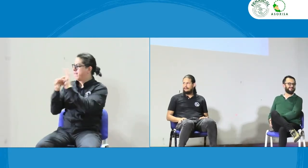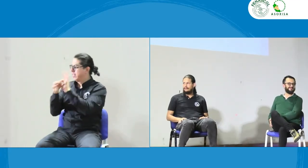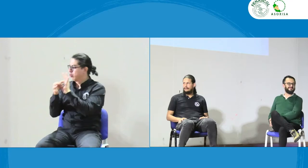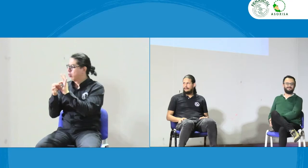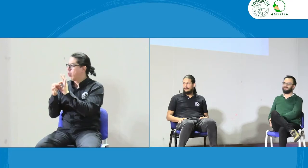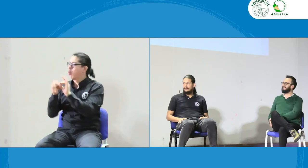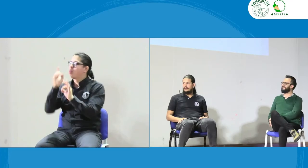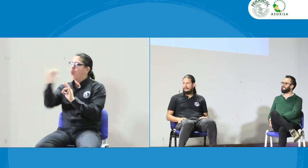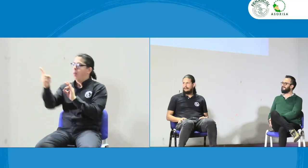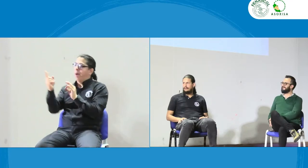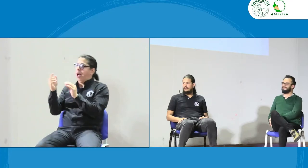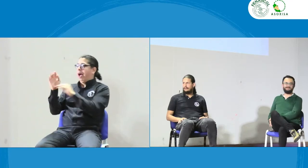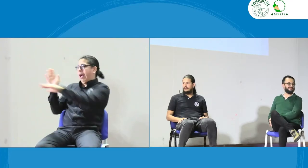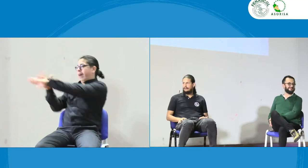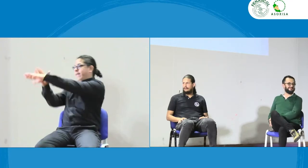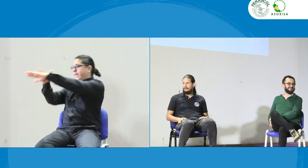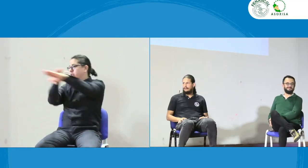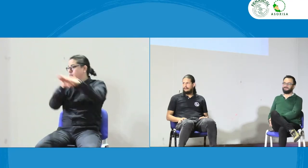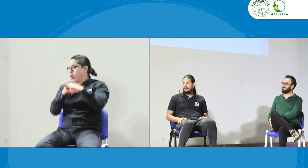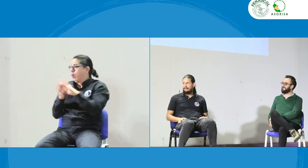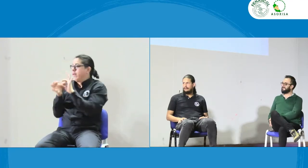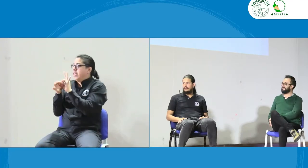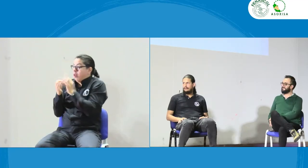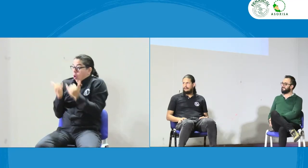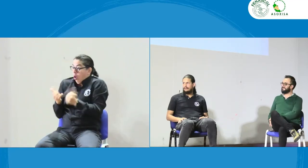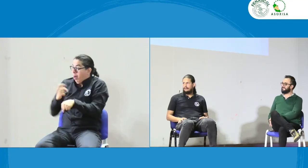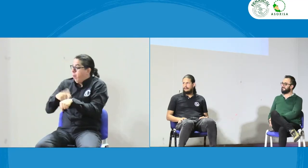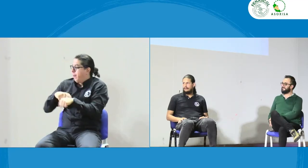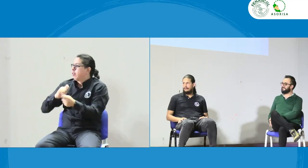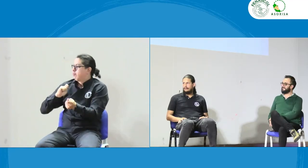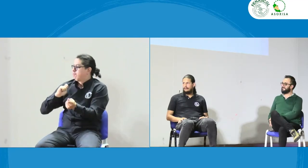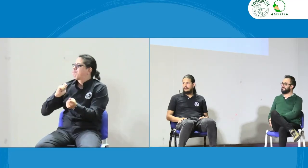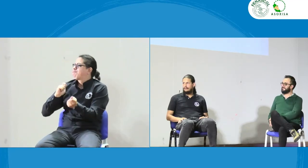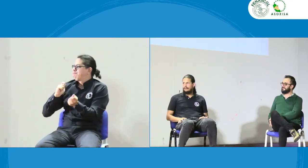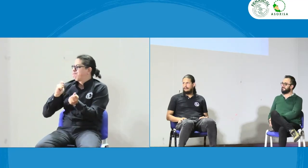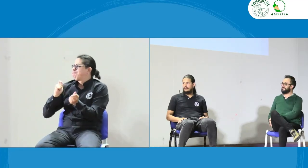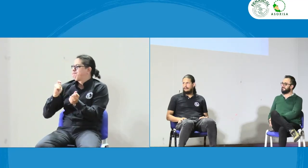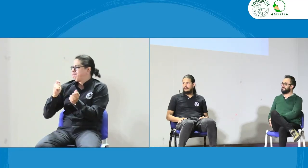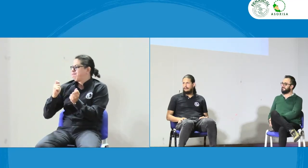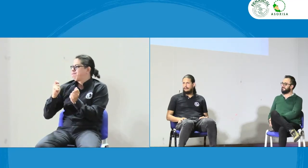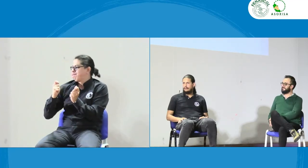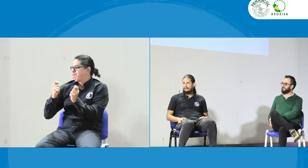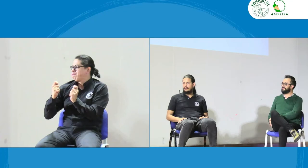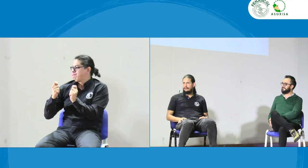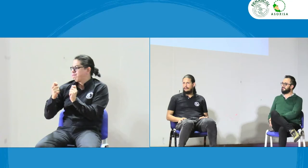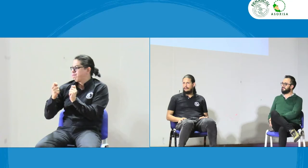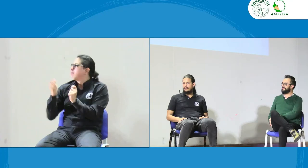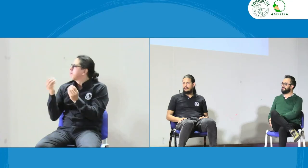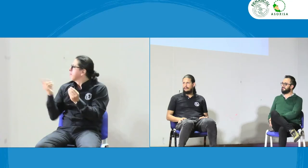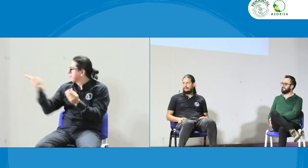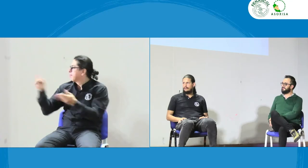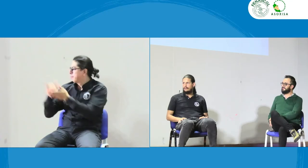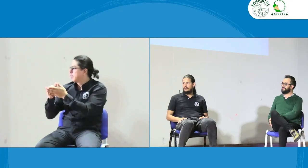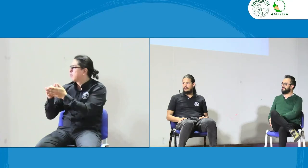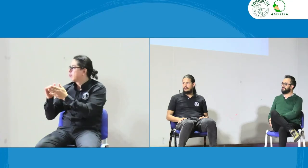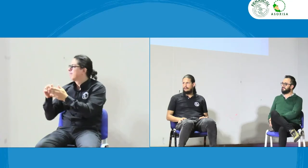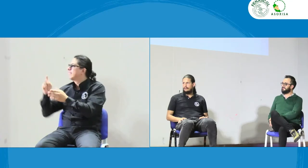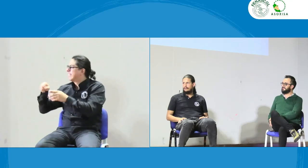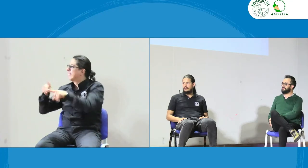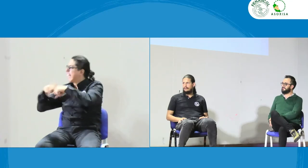asociacionismo te puedo dar respuesta acerca de eso desde Fenascol en este momento pues estamos haciendo unos cambios